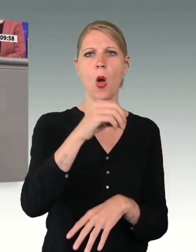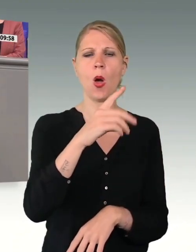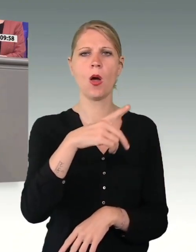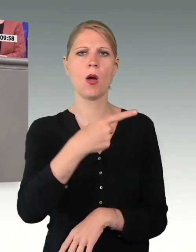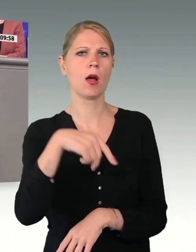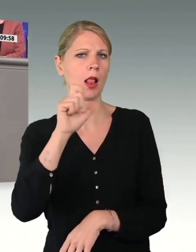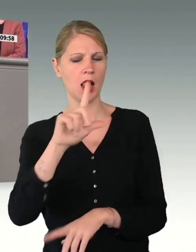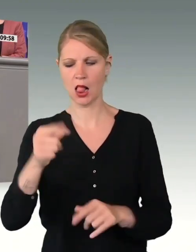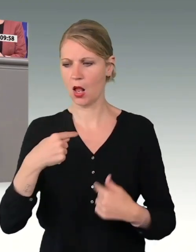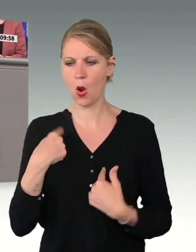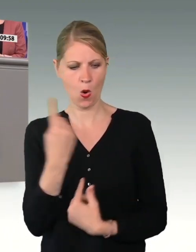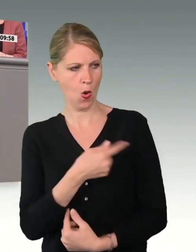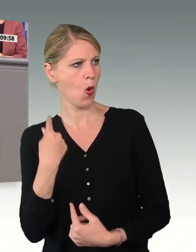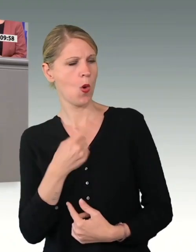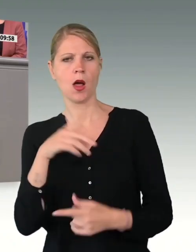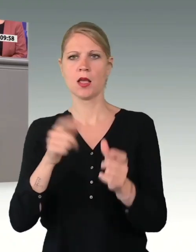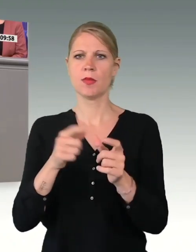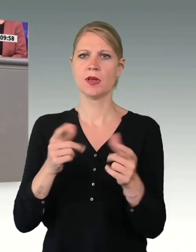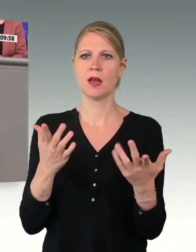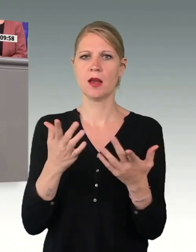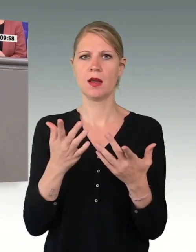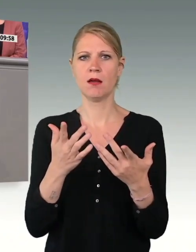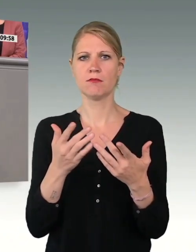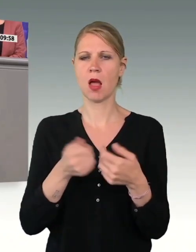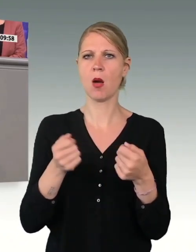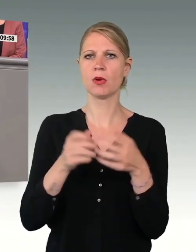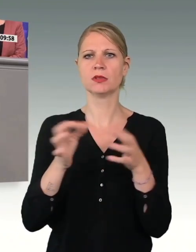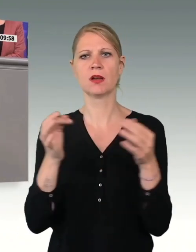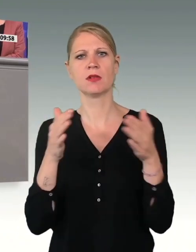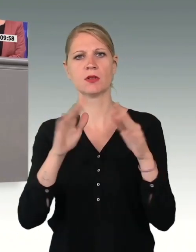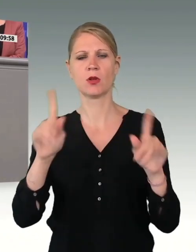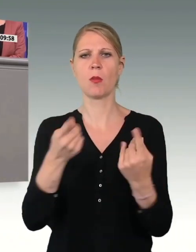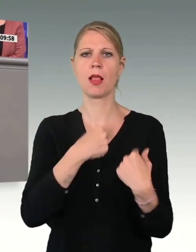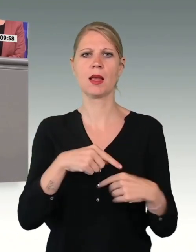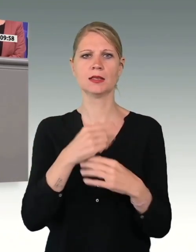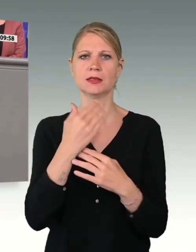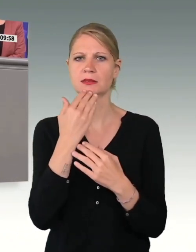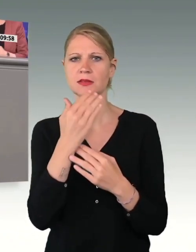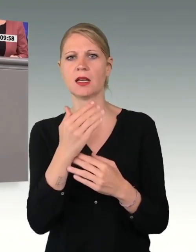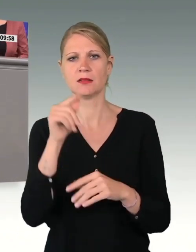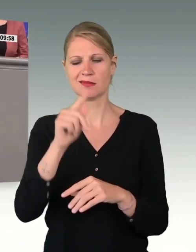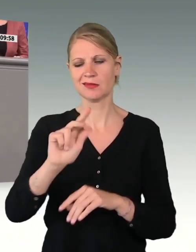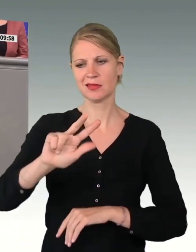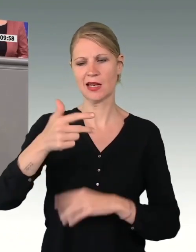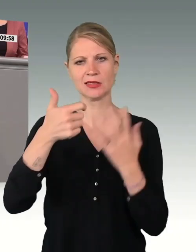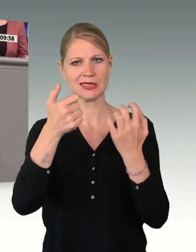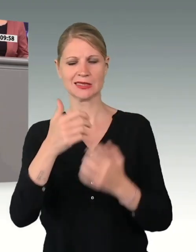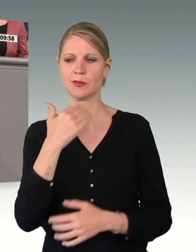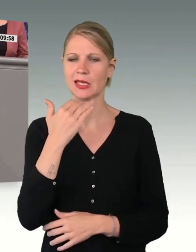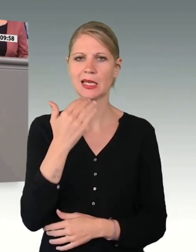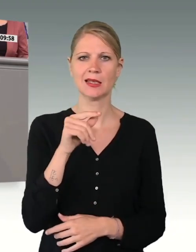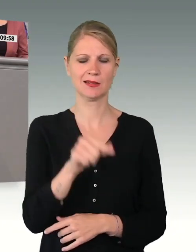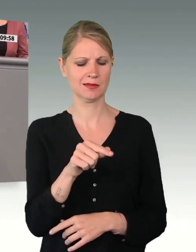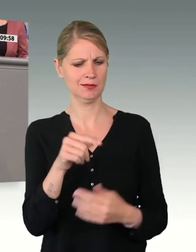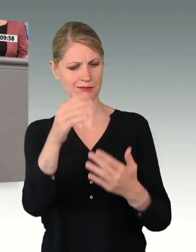-Bundestagsfraktion den ganz herzlichen Dank für diesen 63. Bericht, den Sie uns vorgelegt haben. Meine Damen und Herren, der uns vorliegende 63.